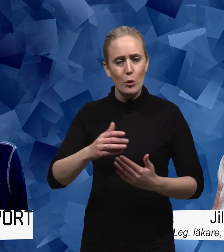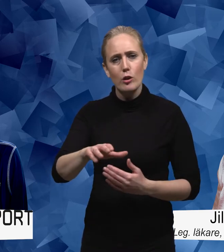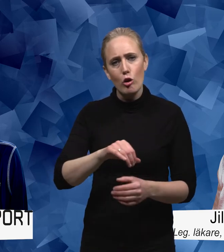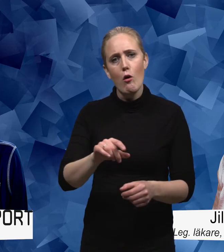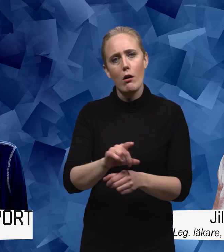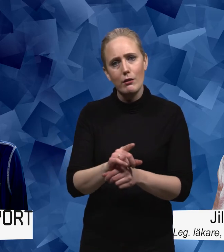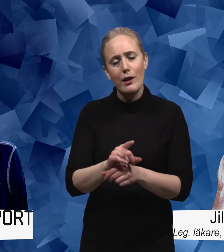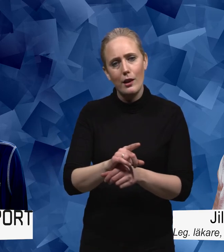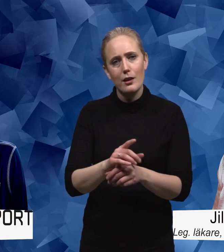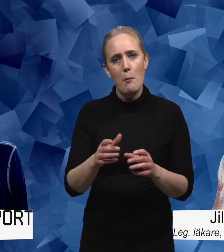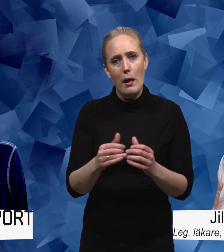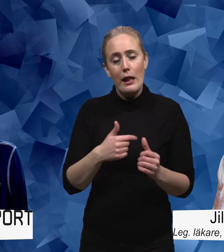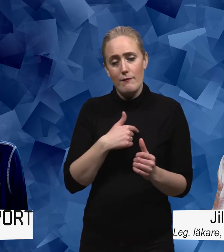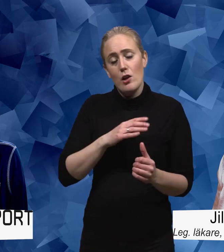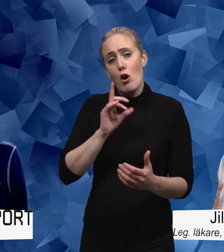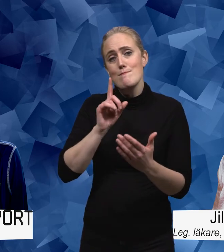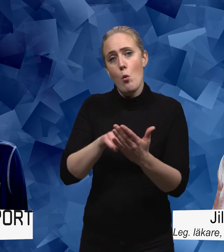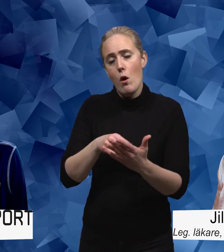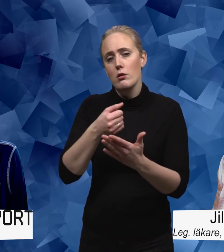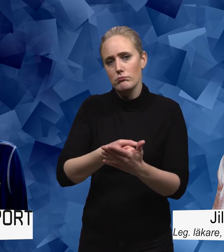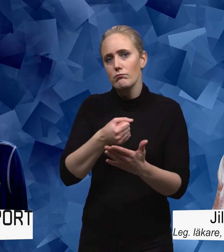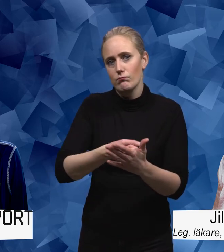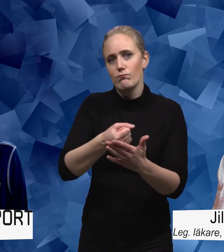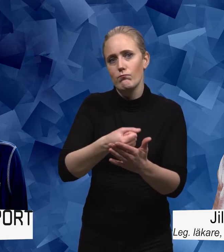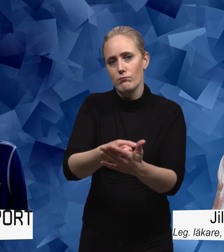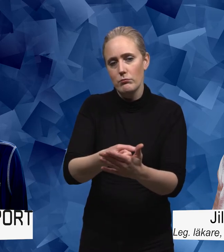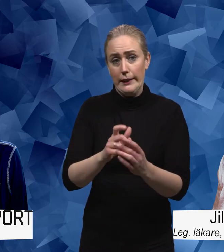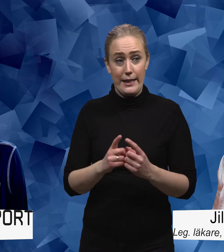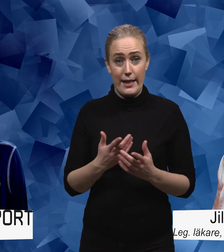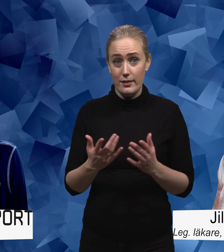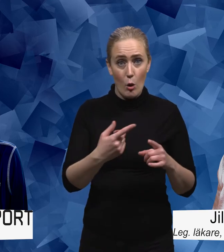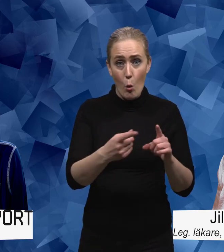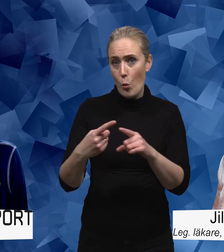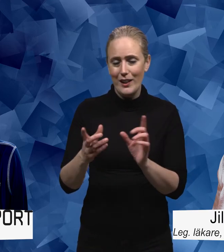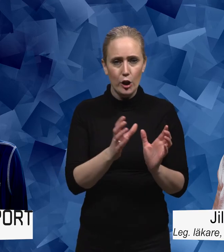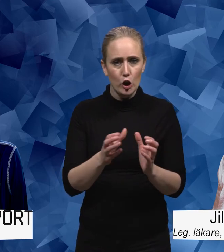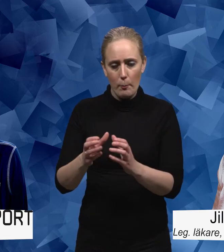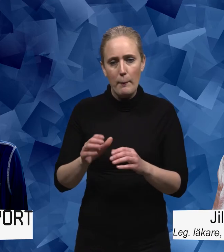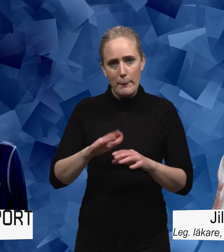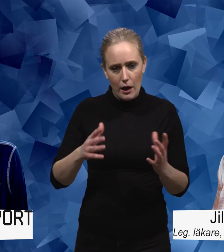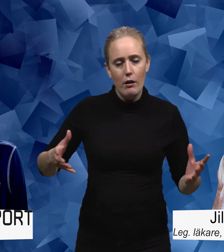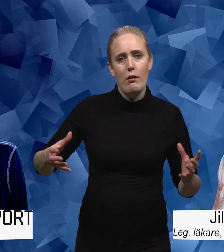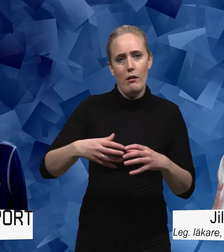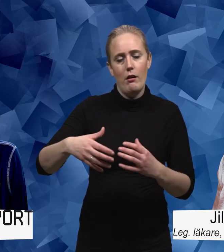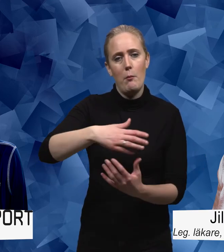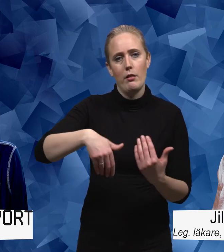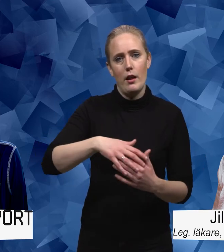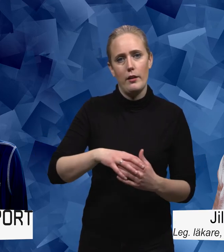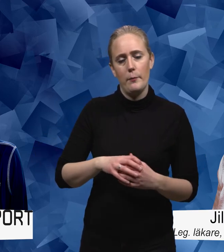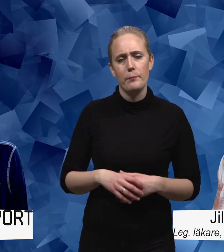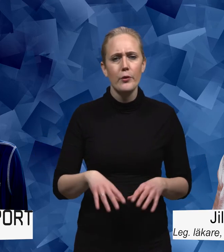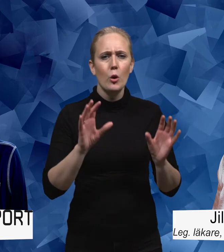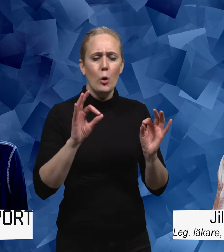kommer att ta tid men att det är en strävan till det kanske att det inte är olika grupper i sån hög utsträckning hur ser det ut med